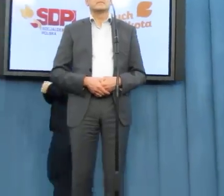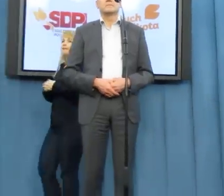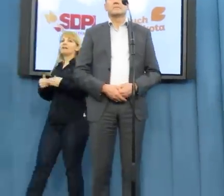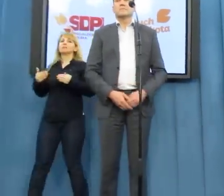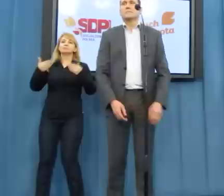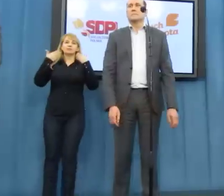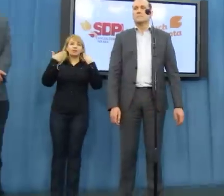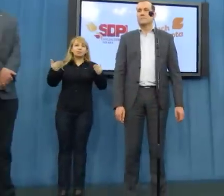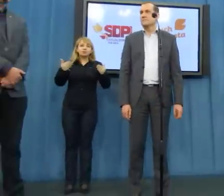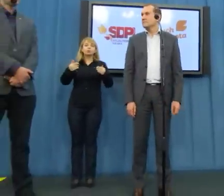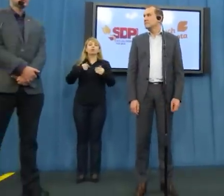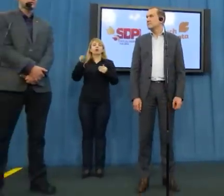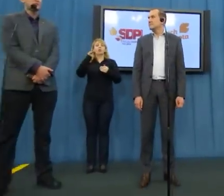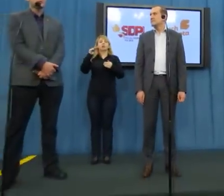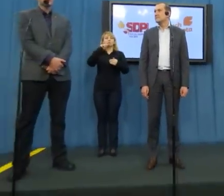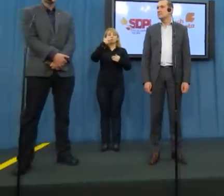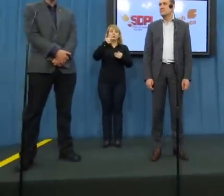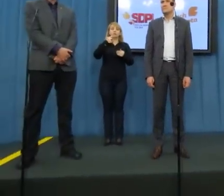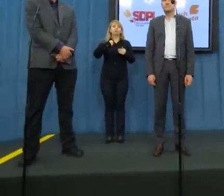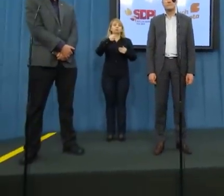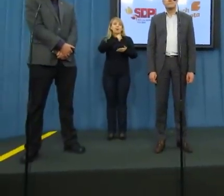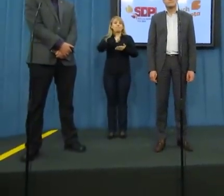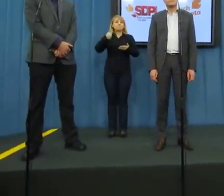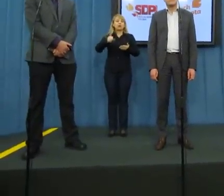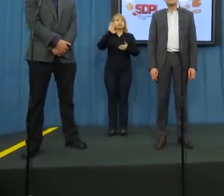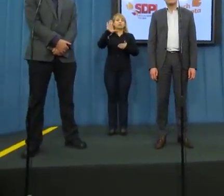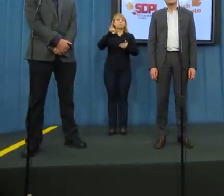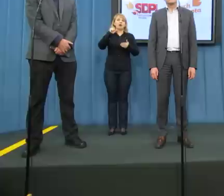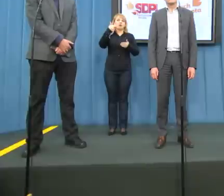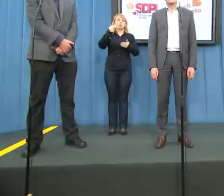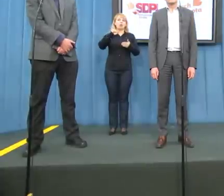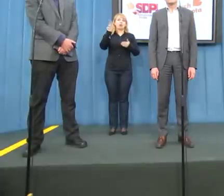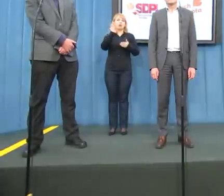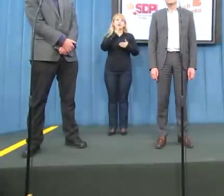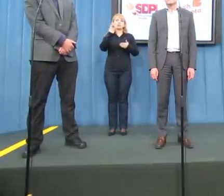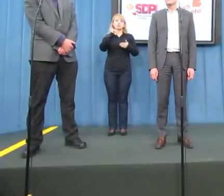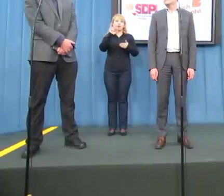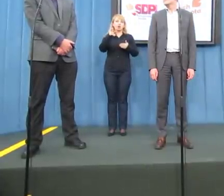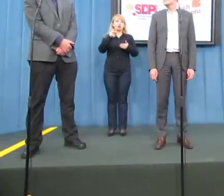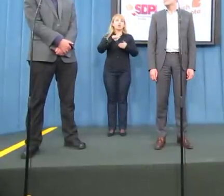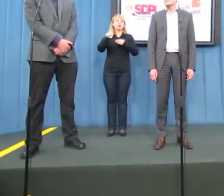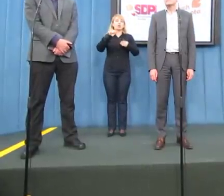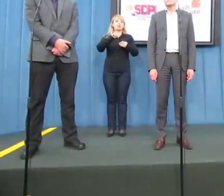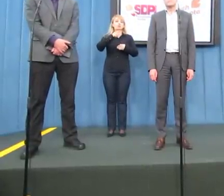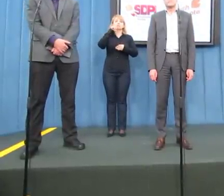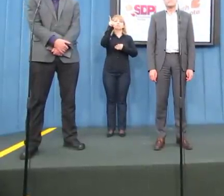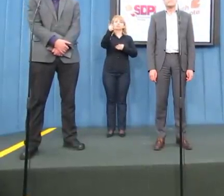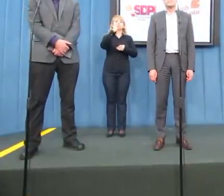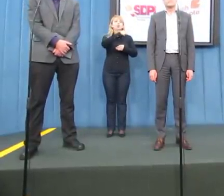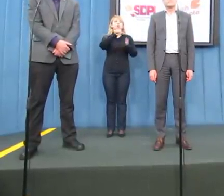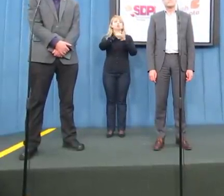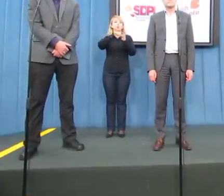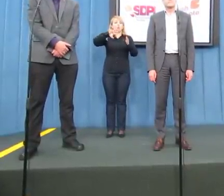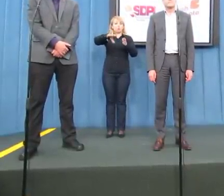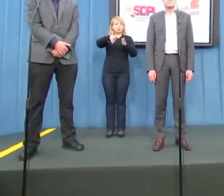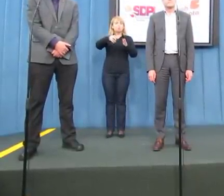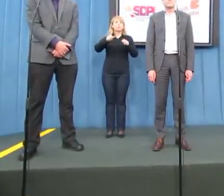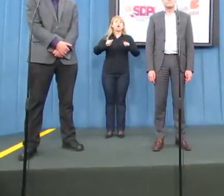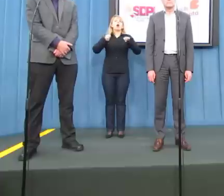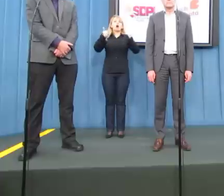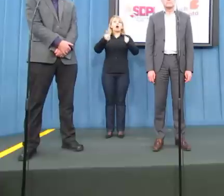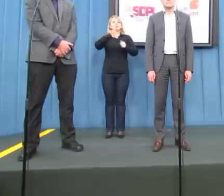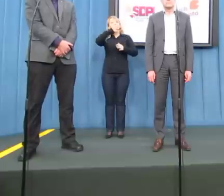jeszcze, że Maciej Banaszak, Pan Poseł, został delegowany przez Ruch Palikota do tego zespołu wspólnego, wszystkich partii, które z nami pracują,